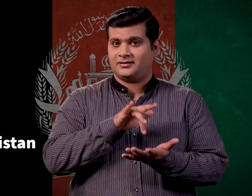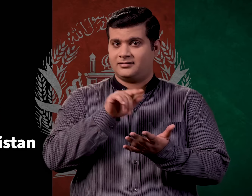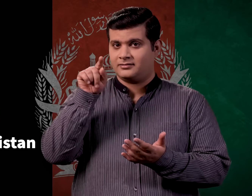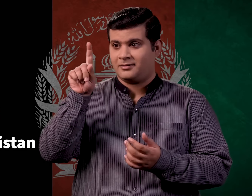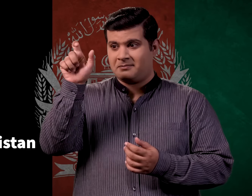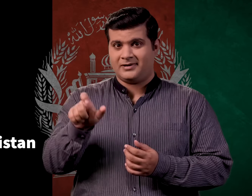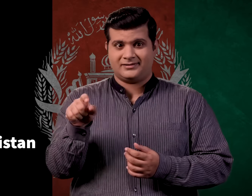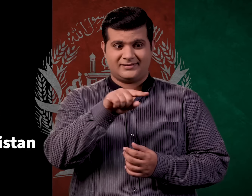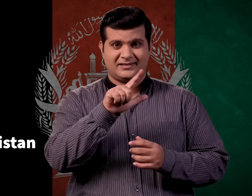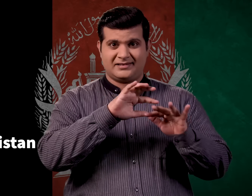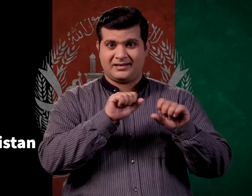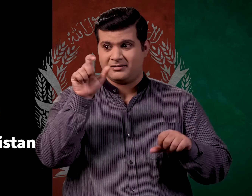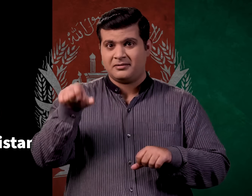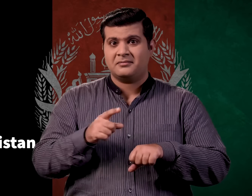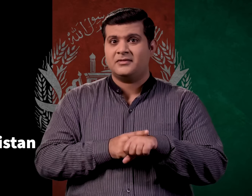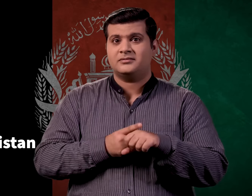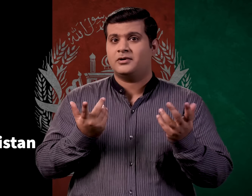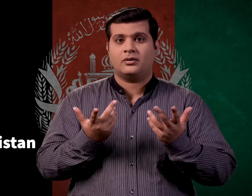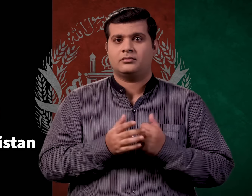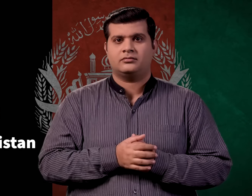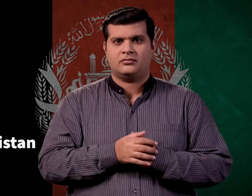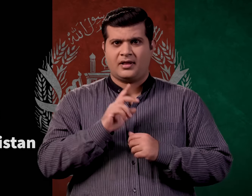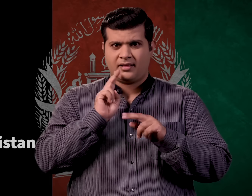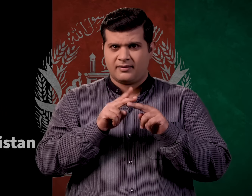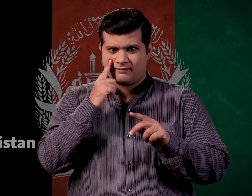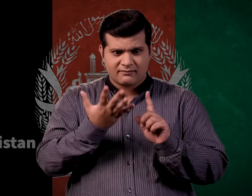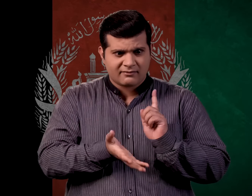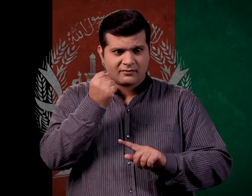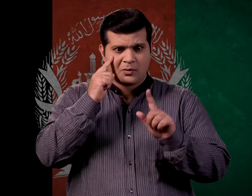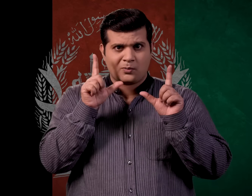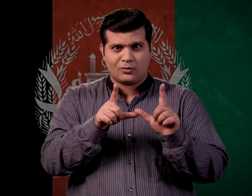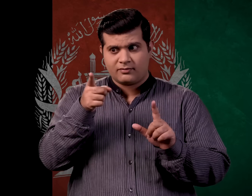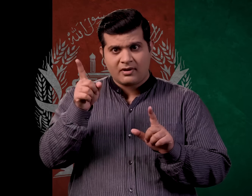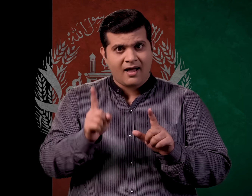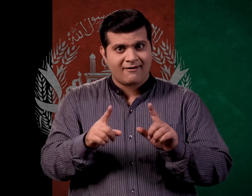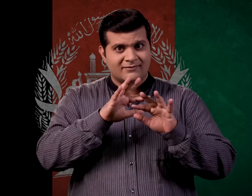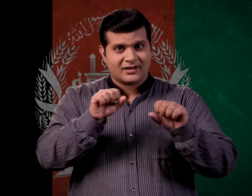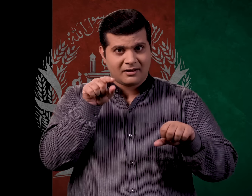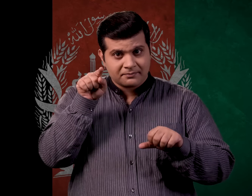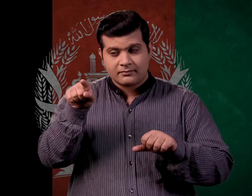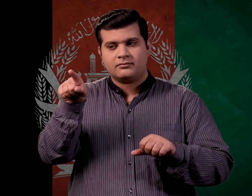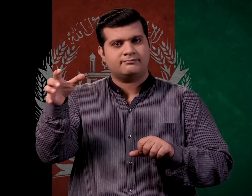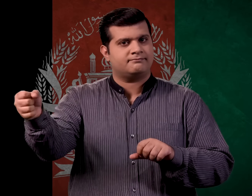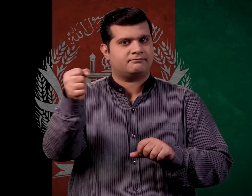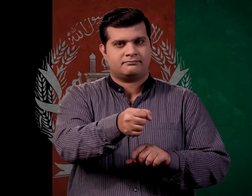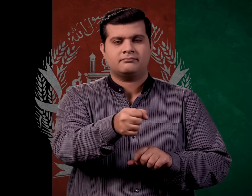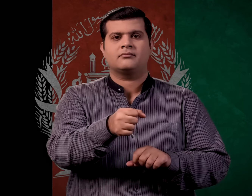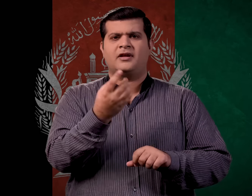अफगानिस्तान बलातकारियों को कैसे सजा देता है? वे सबसे पहले अपरादी के खिलाफ सबूत तलाशते है यदि दोशी पाये जाते है